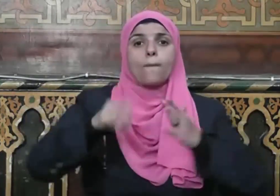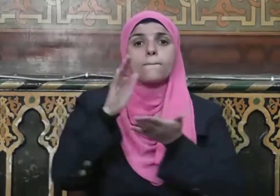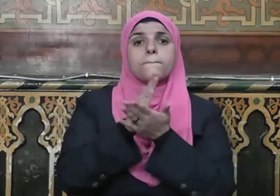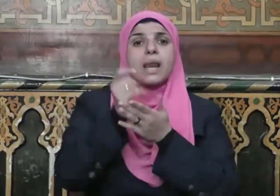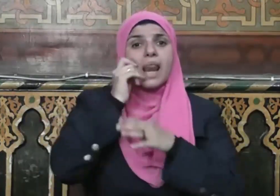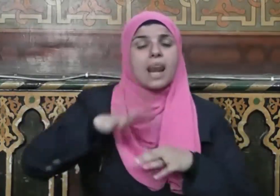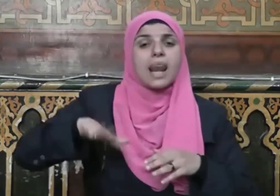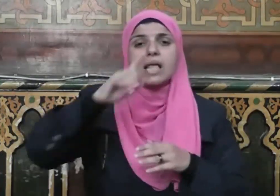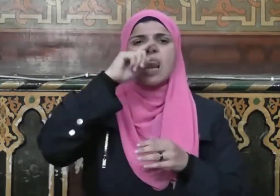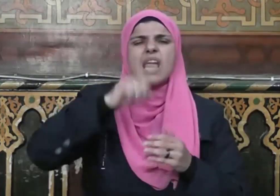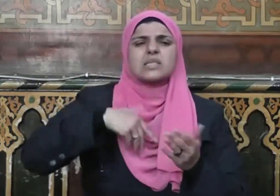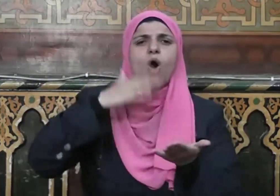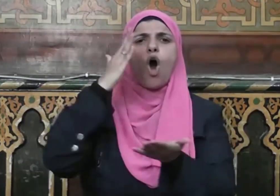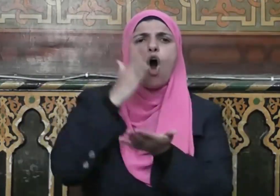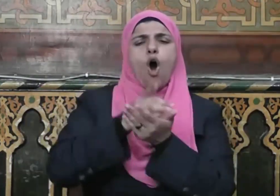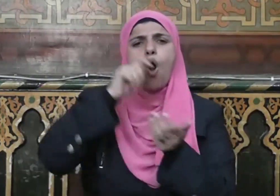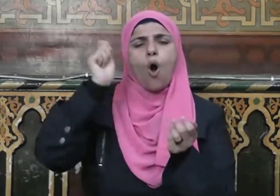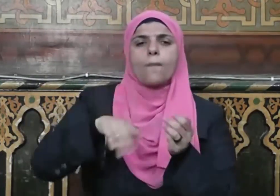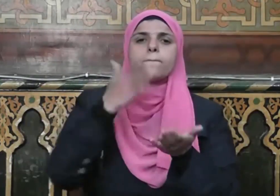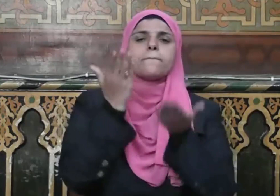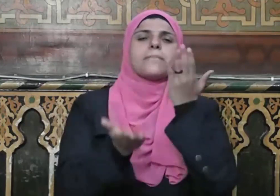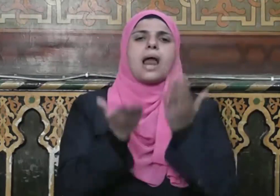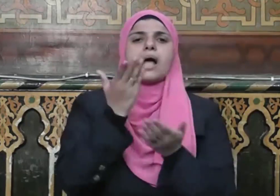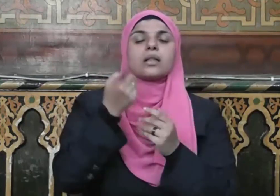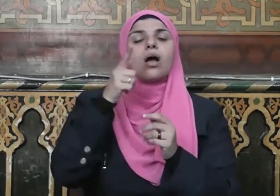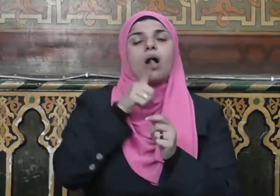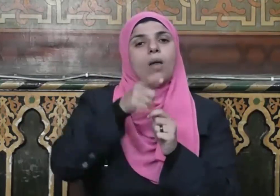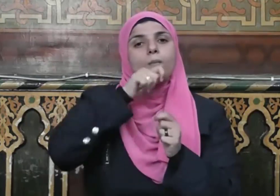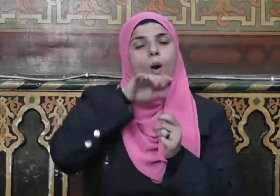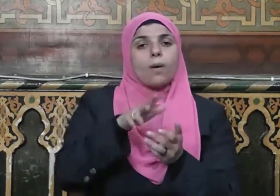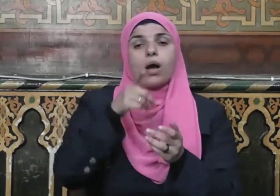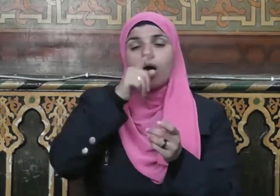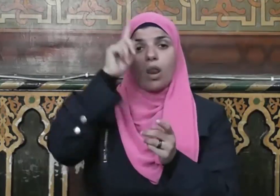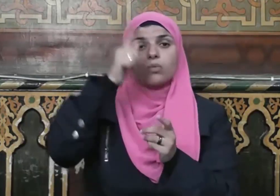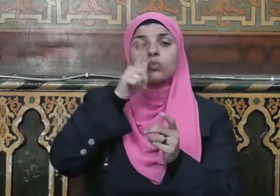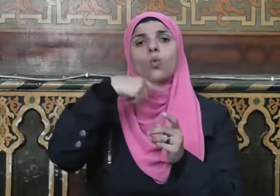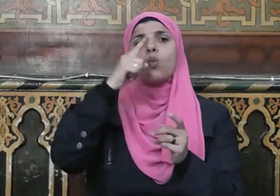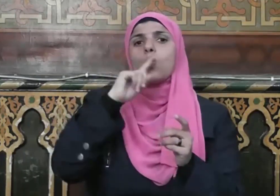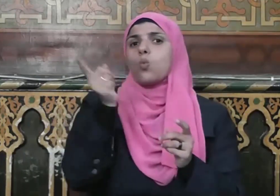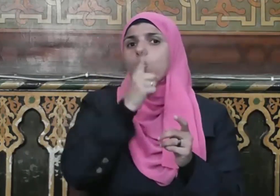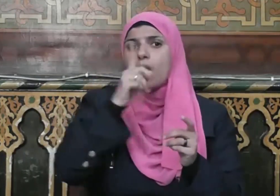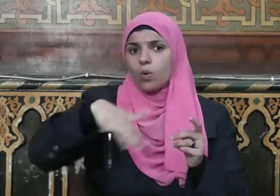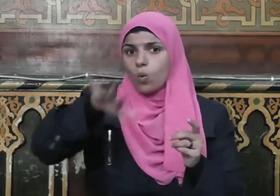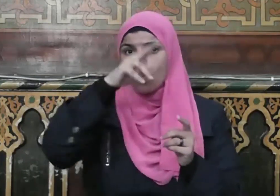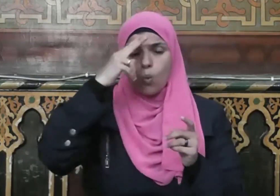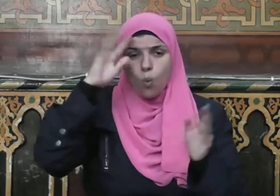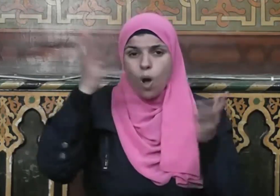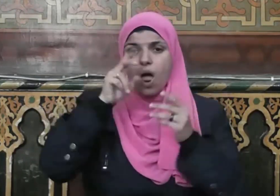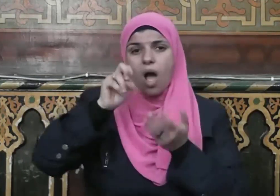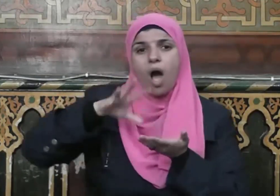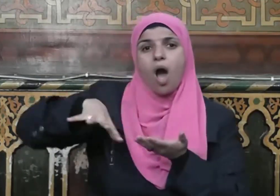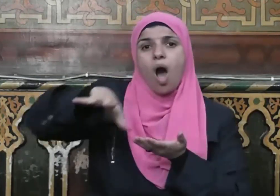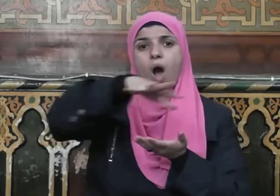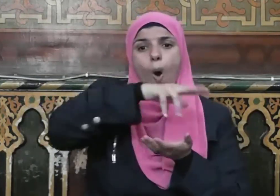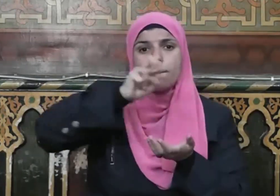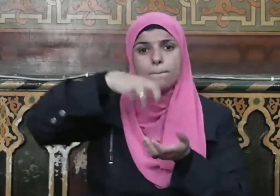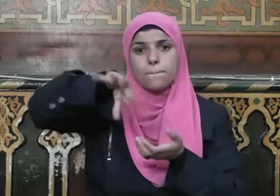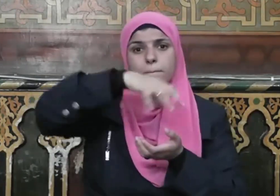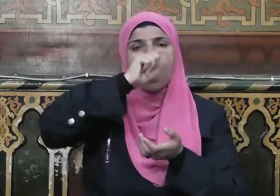بين الناس أن تحكموا بالعدل وقال سبحانه ولا يجرمنكم شنآن قوم على